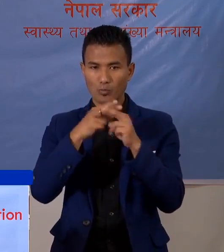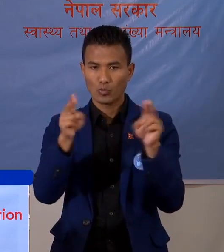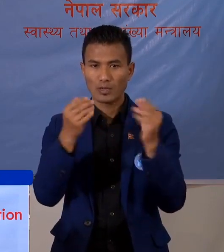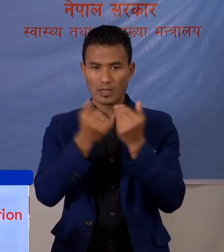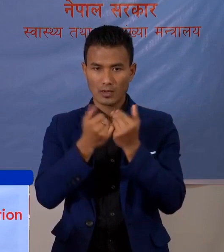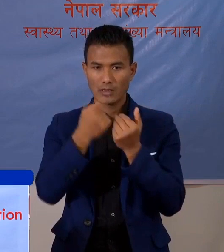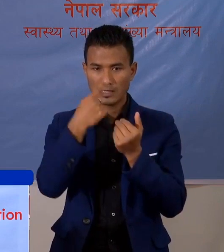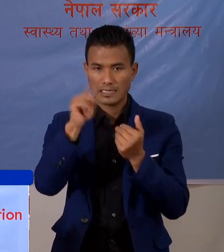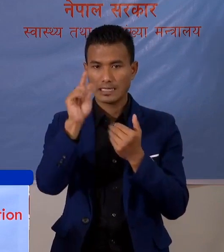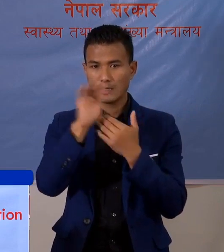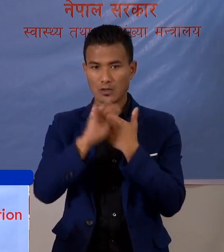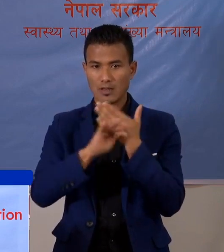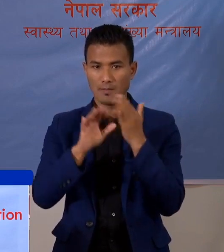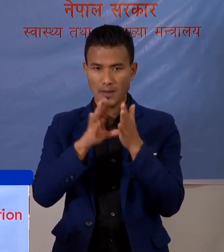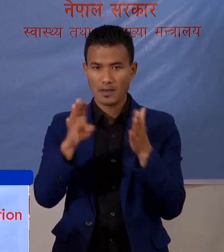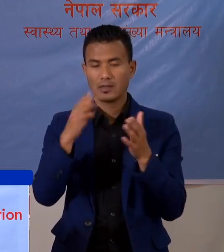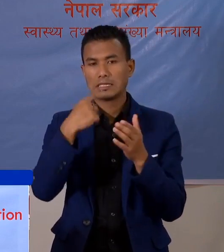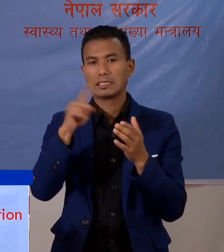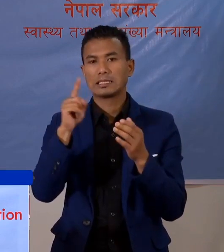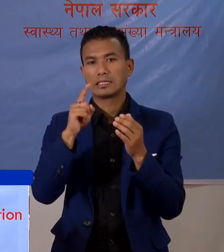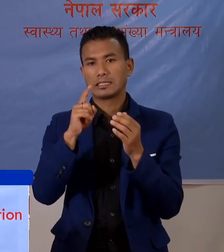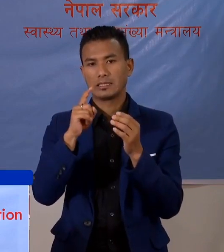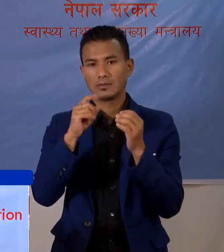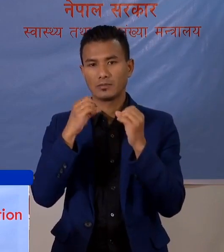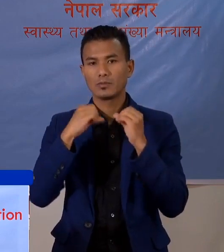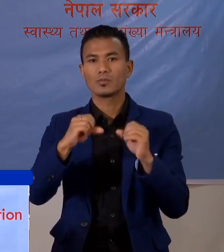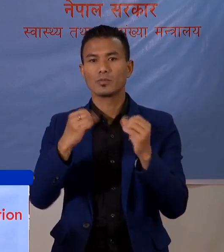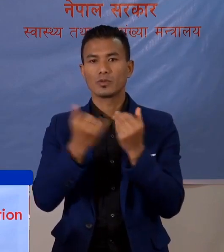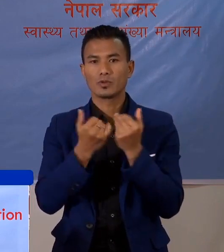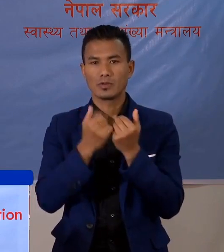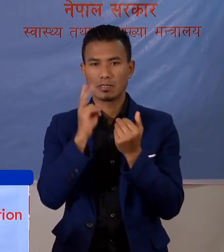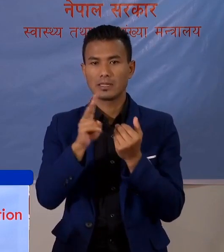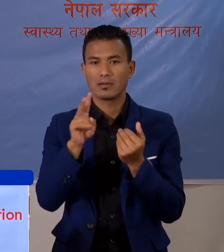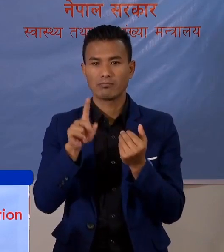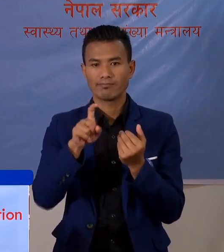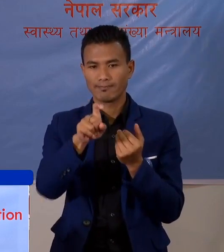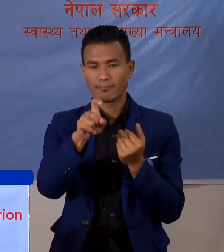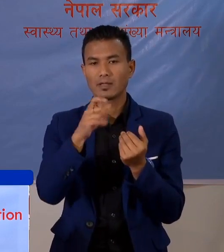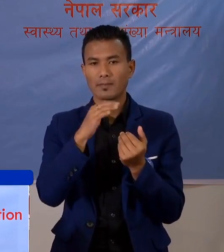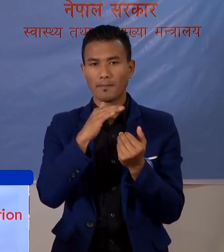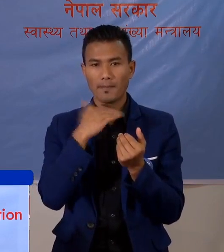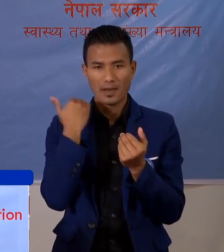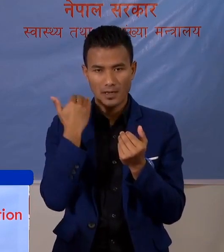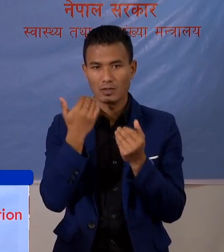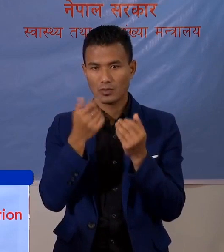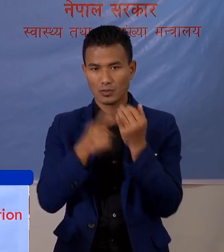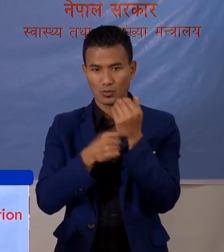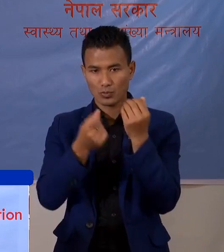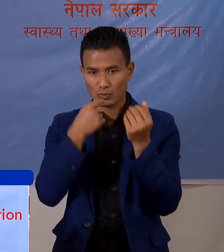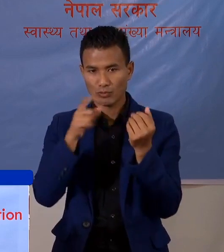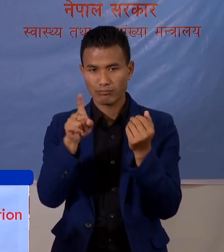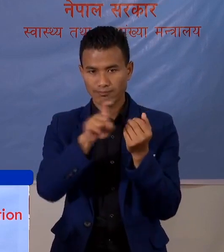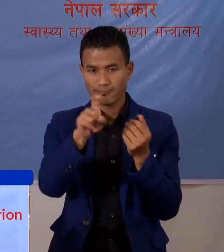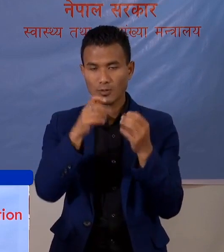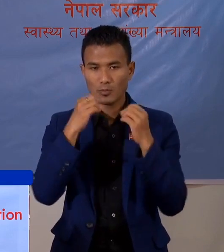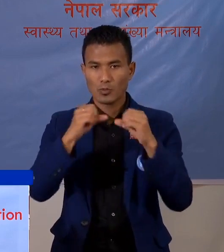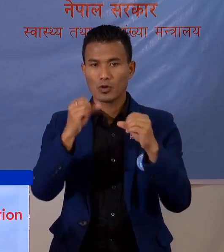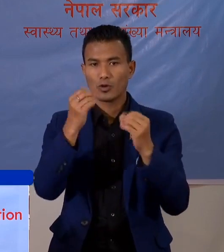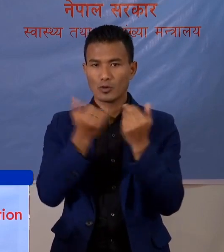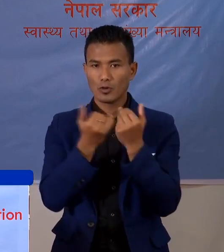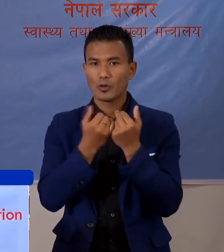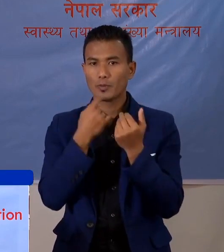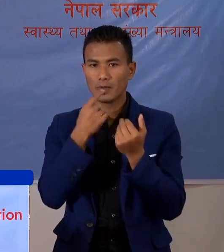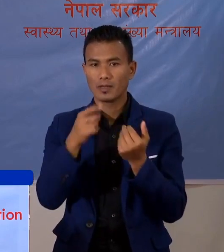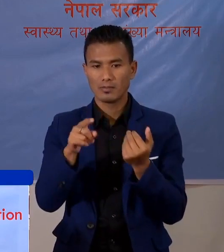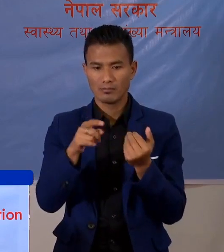सही तरीकाले सही मात्रामा एस्ता डिजिनफेक्ट अरू परयोग गर्योग गर्योग खंडमा तेस्ता स्प्रे अरूले